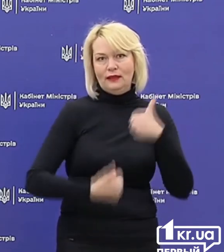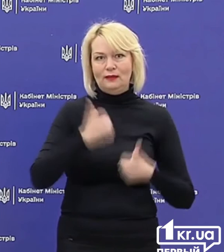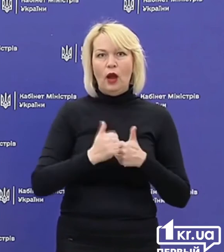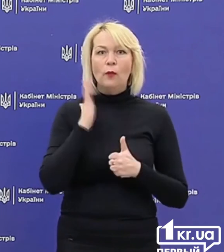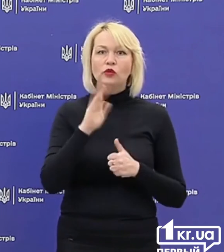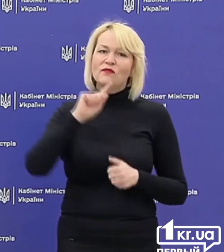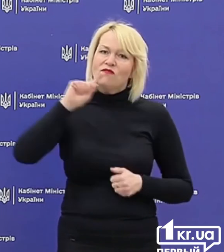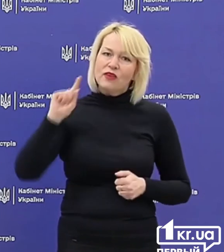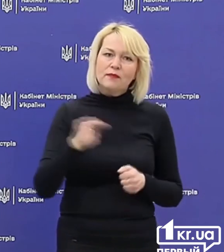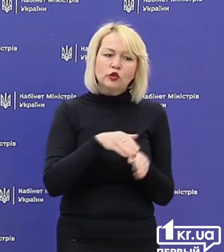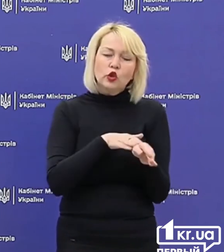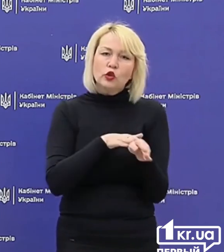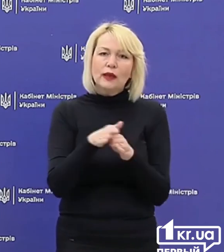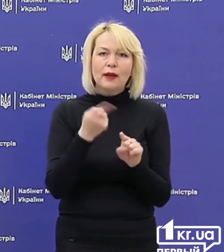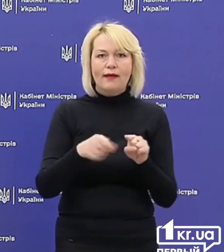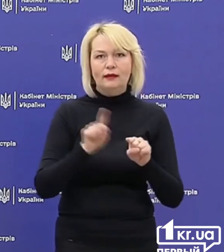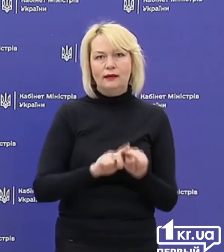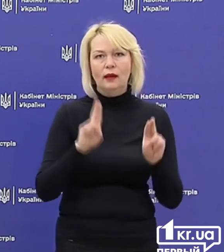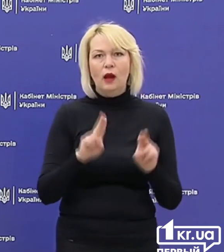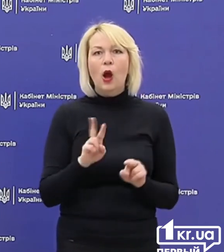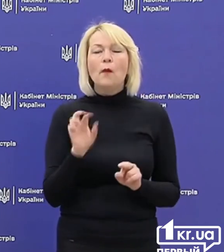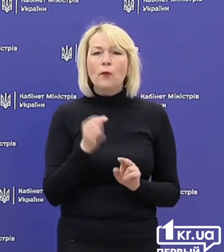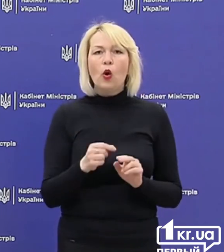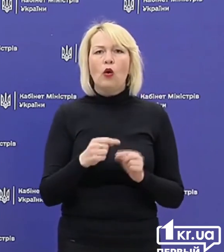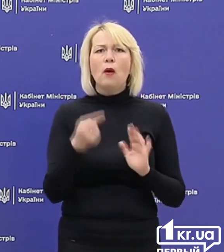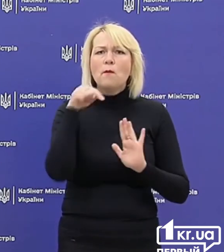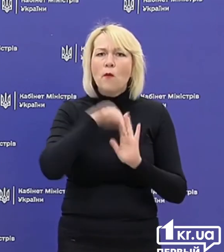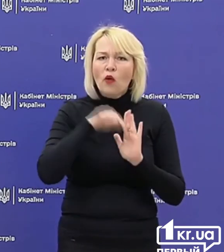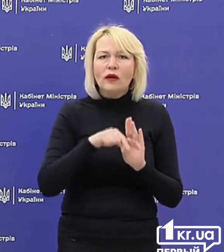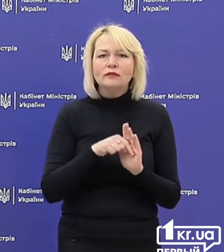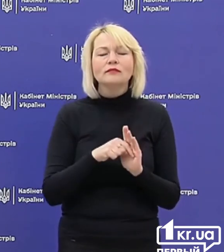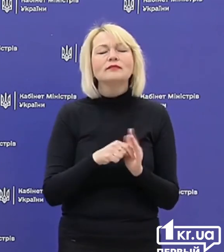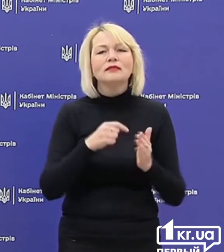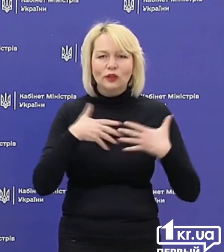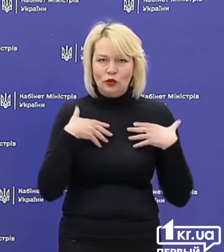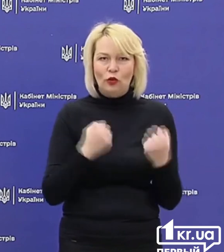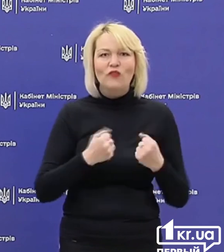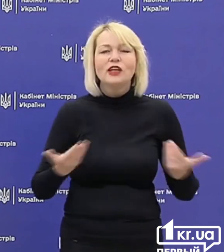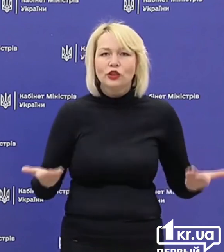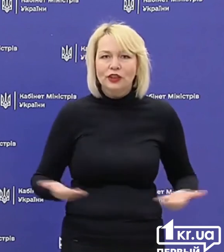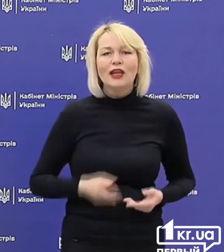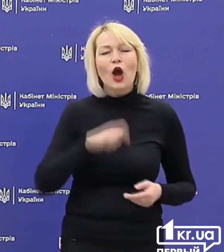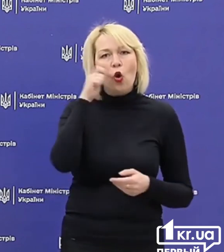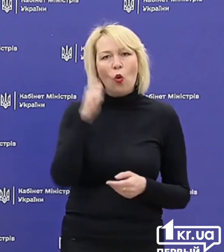вимагати саме дотримання цих правил, бо мова йде про здоров'я і життя українців.